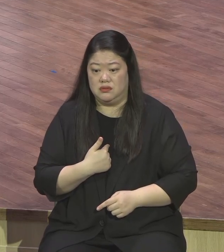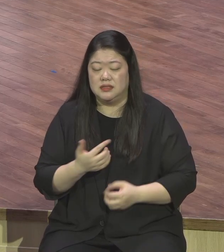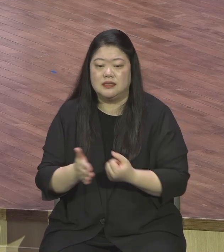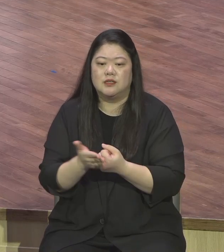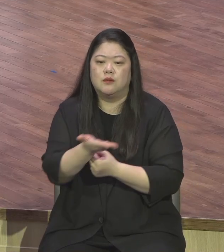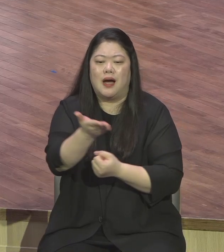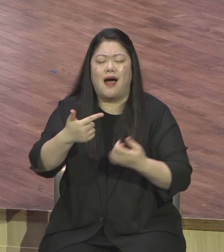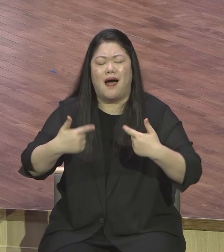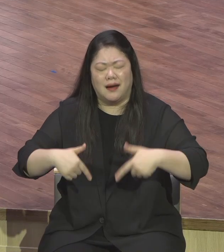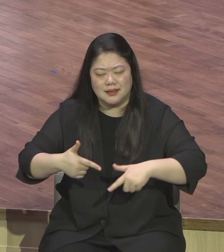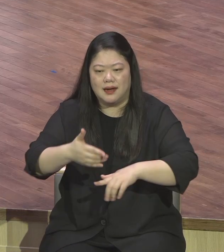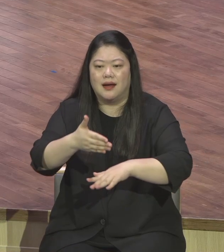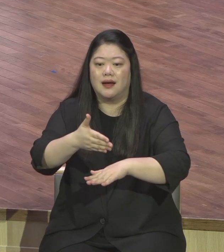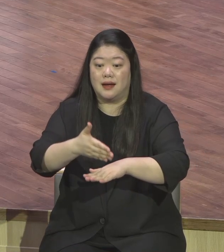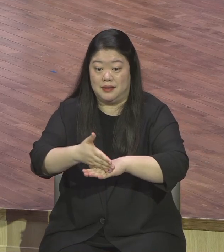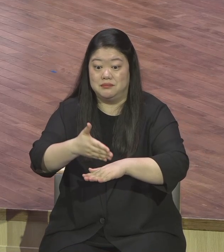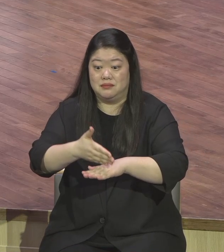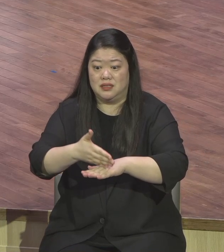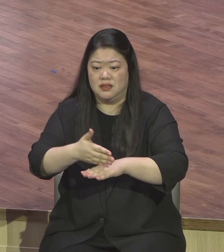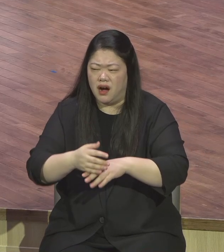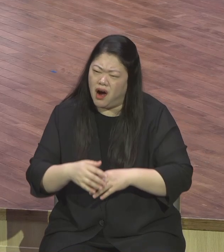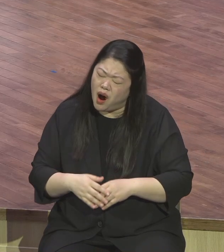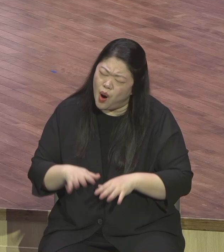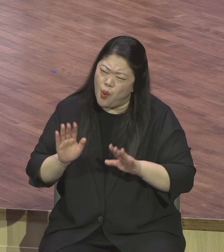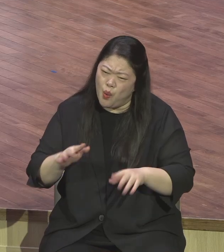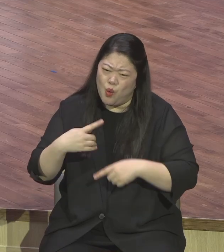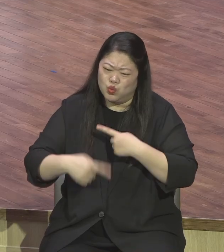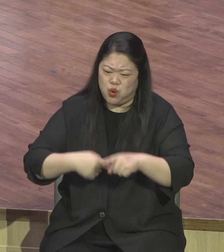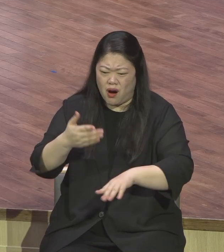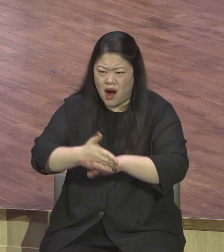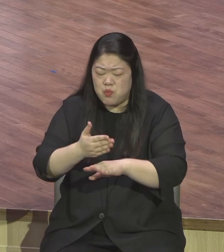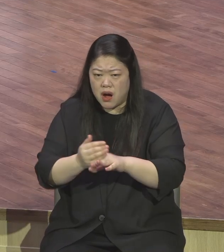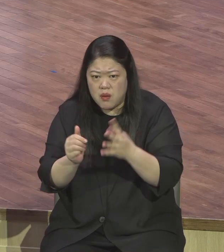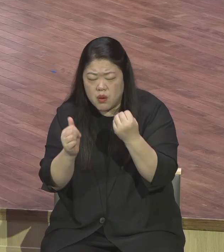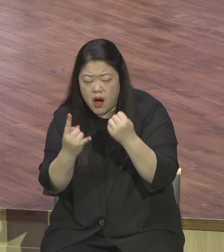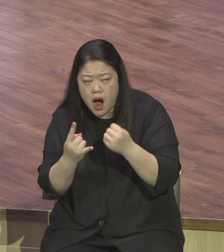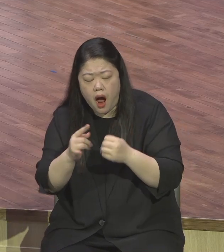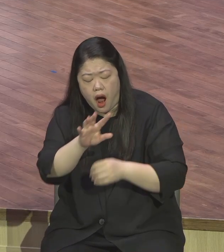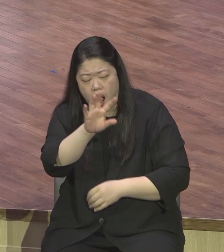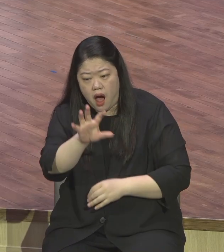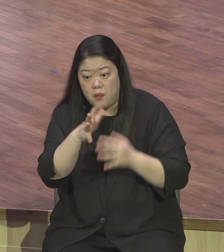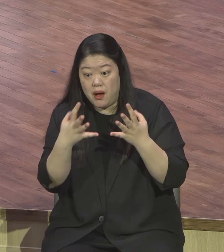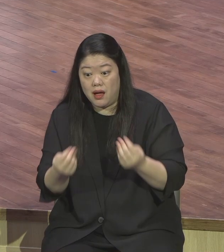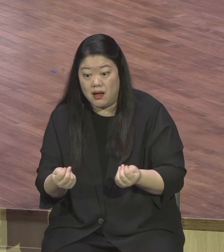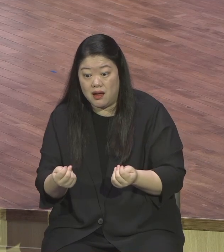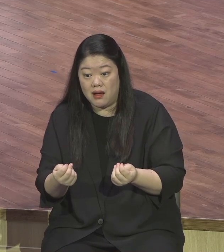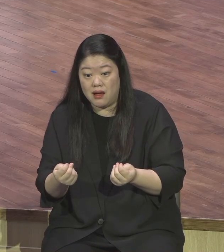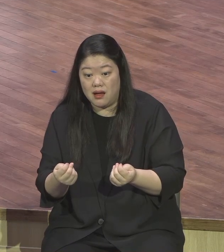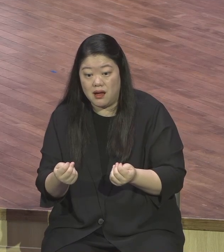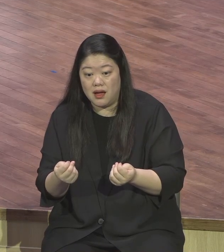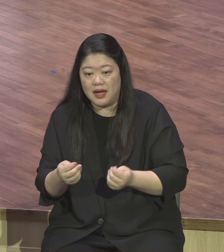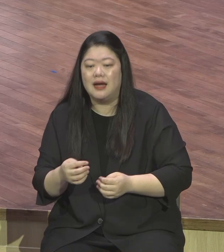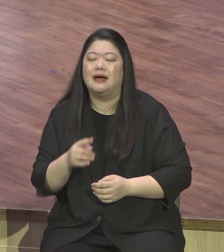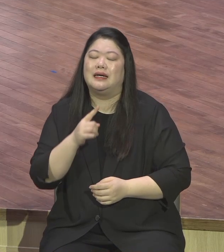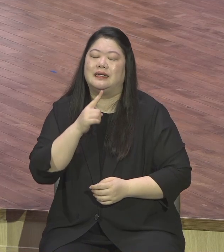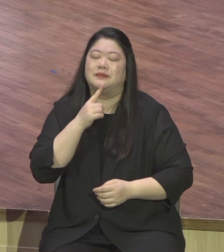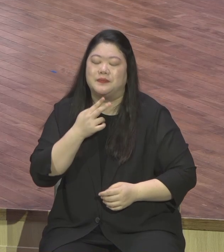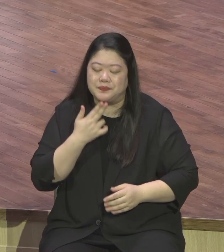이렇게 강조하는 이유가 뭡니까 우리 인생에 인생계에서 좋은 일만 있는 것이 아닙니다 우리는요 오히려 더